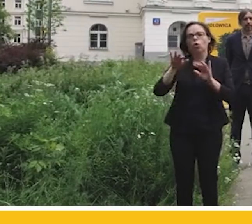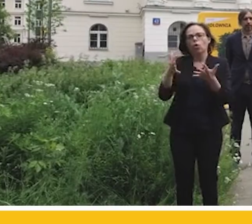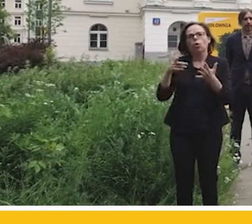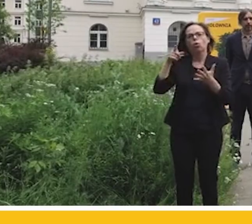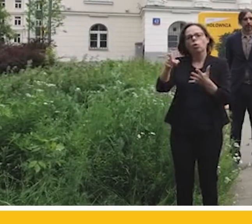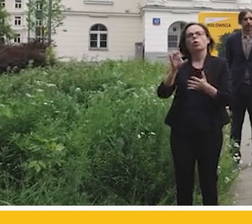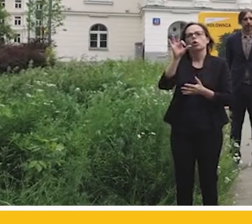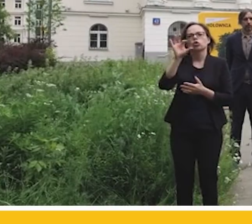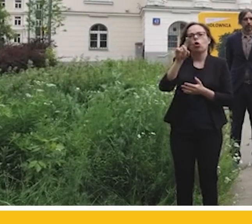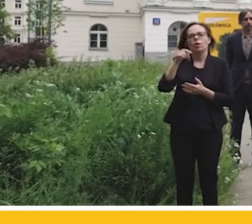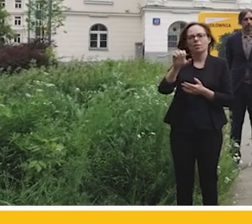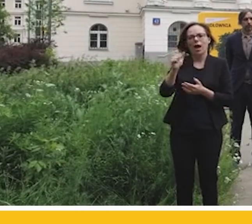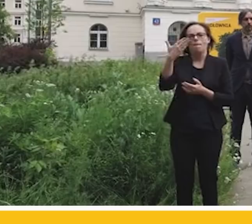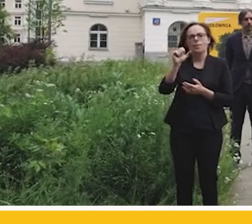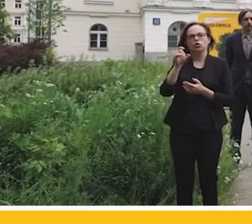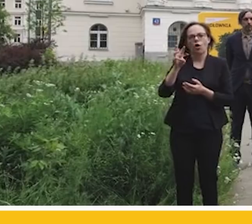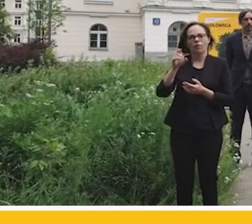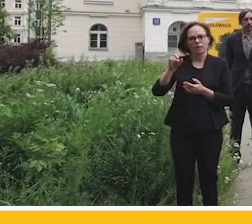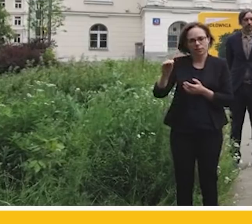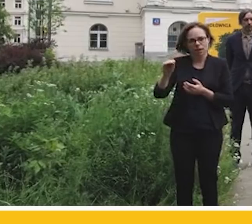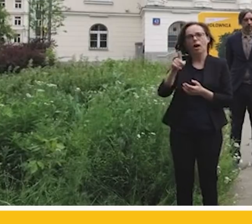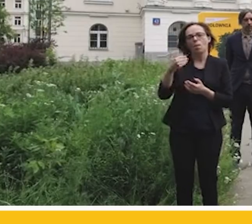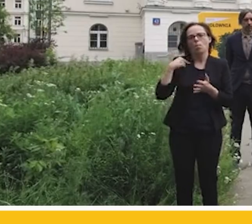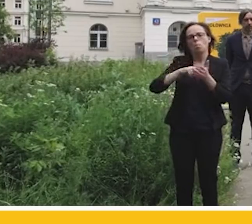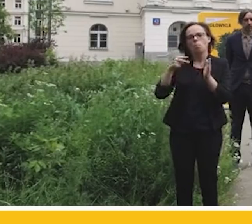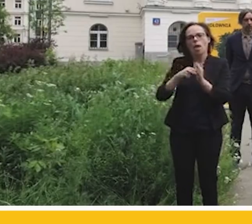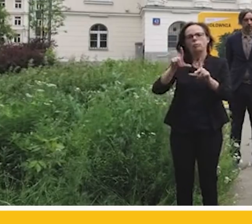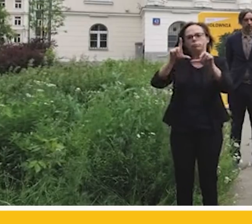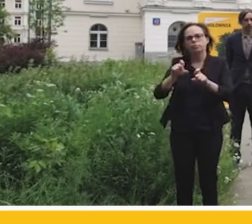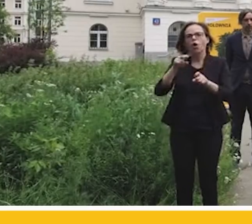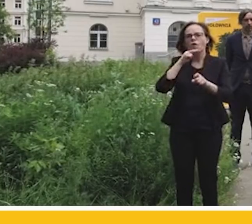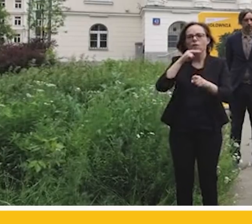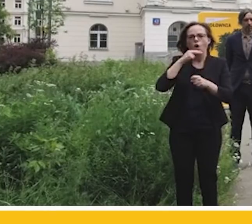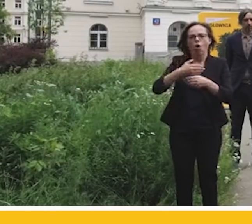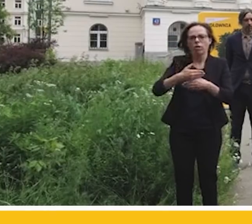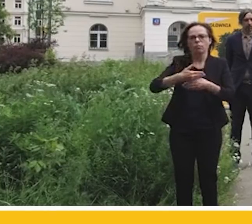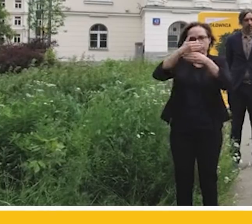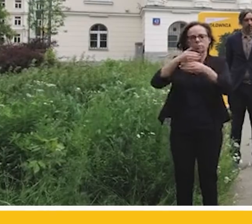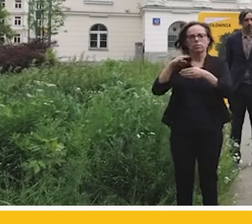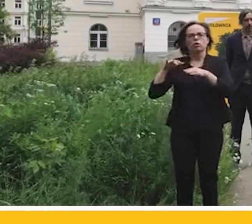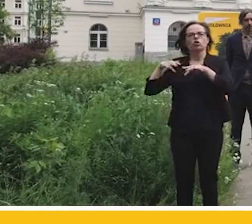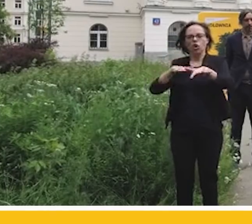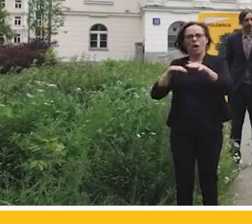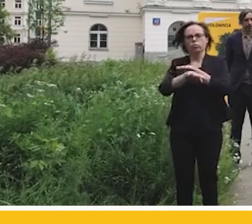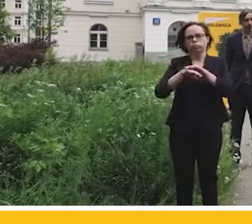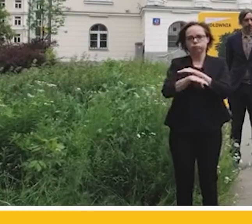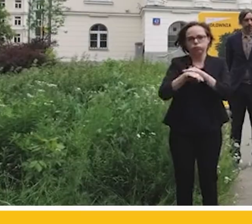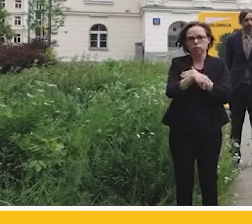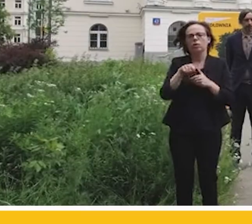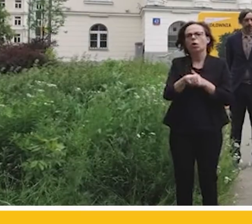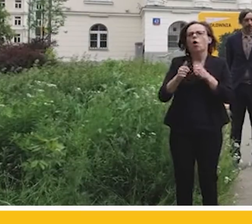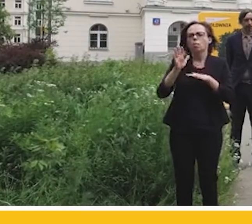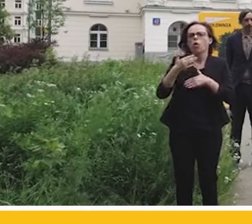-Myczkowice, uruchamiając awaryjny, można powiedzieć, spust wody z zapory, który miał przepłukać